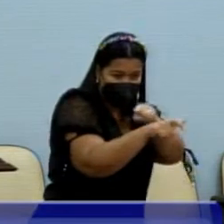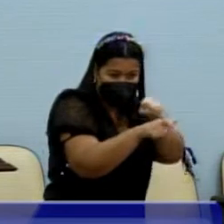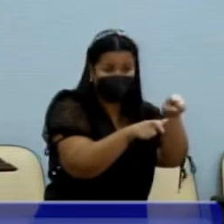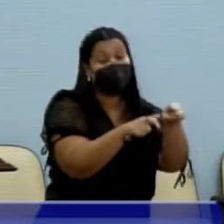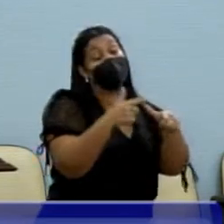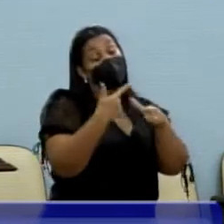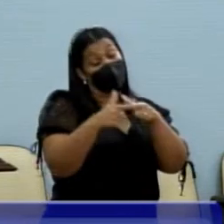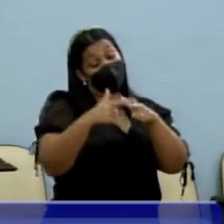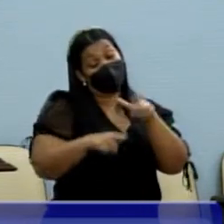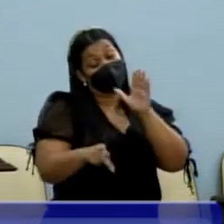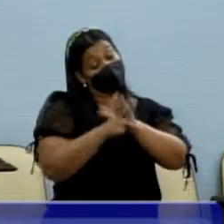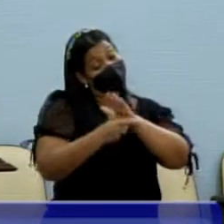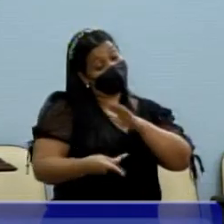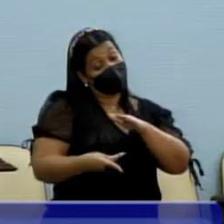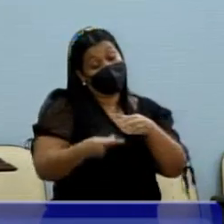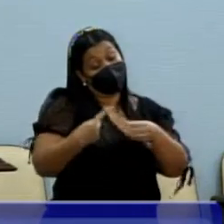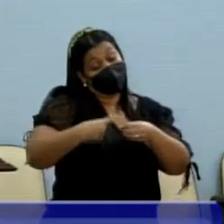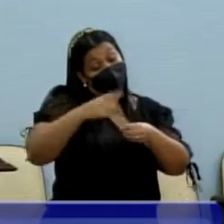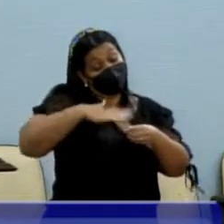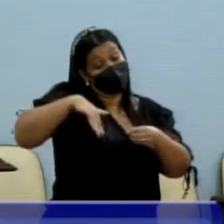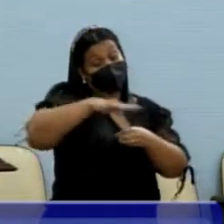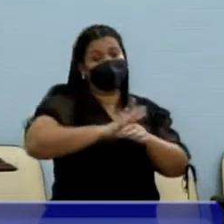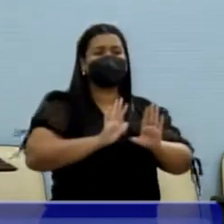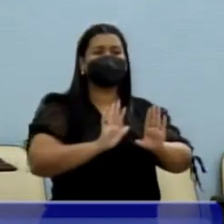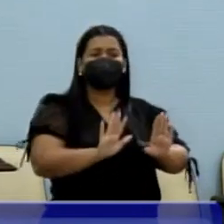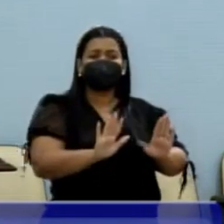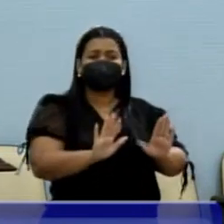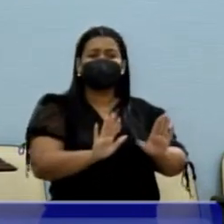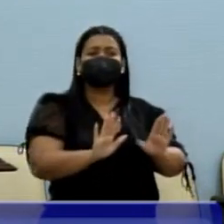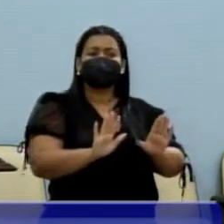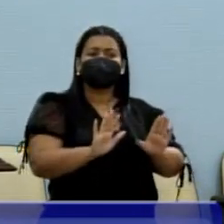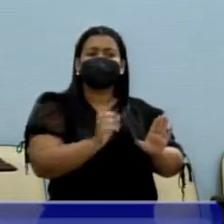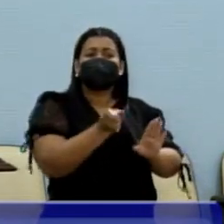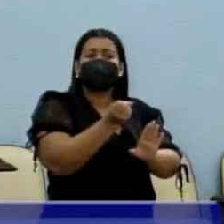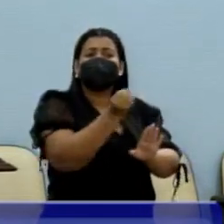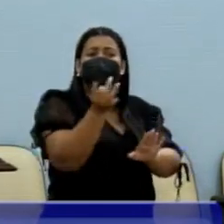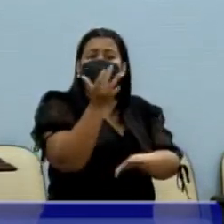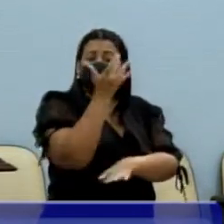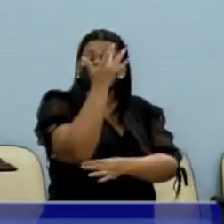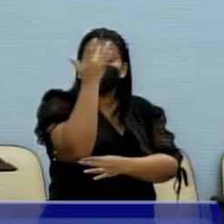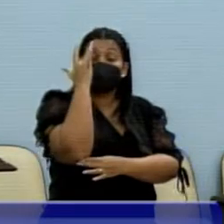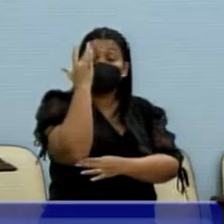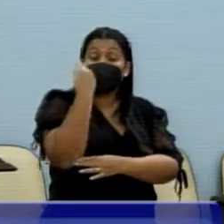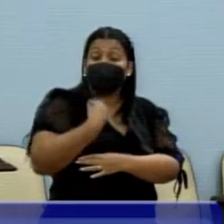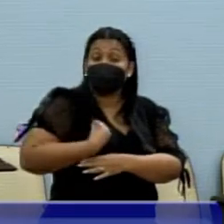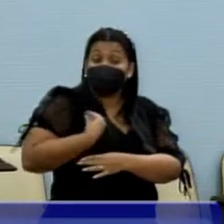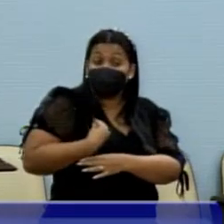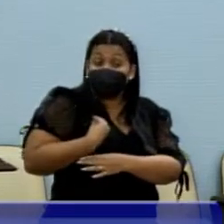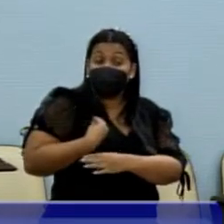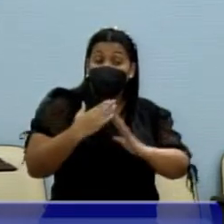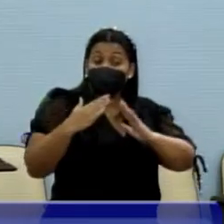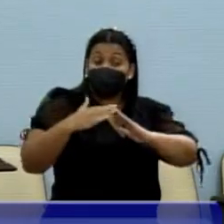problema para a cidade, mas a quantidade das pessoas que estão vivendo em situação de rua,